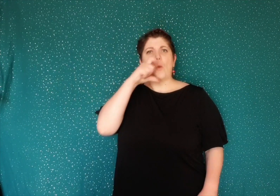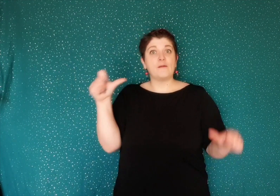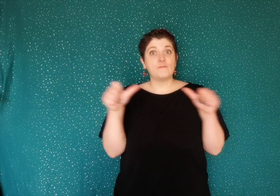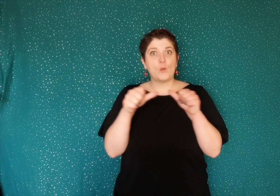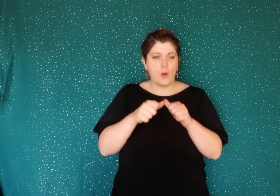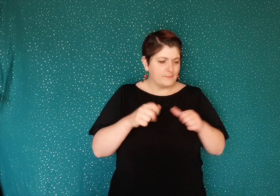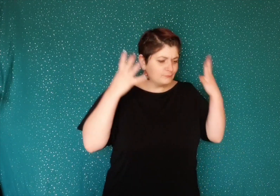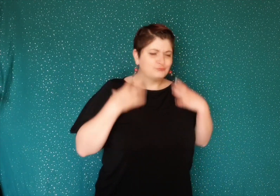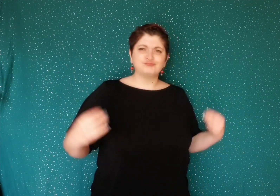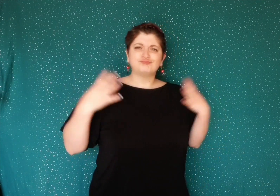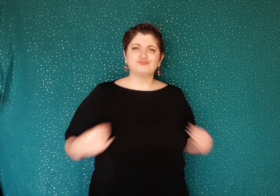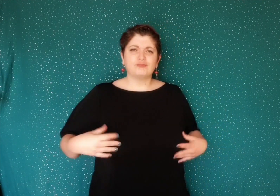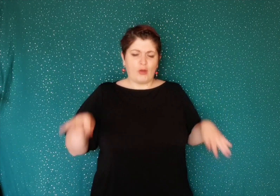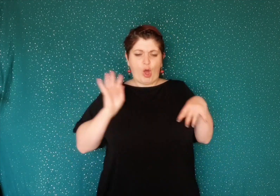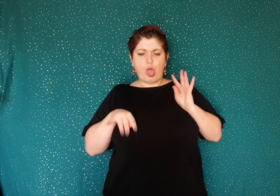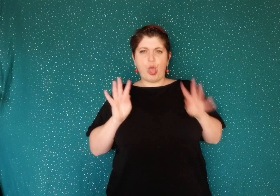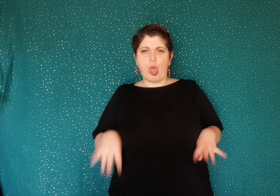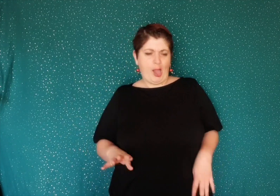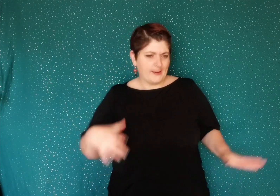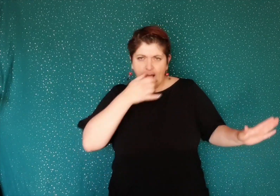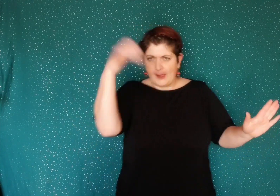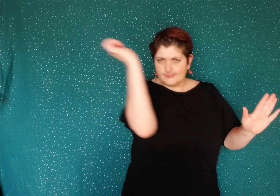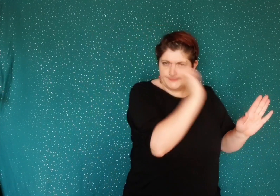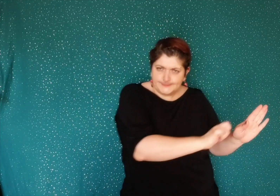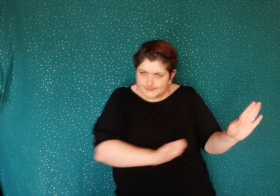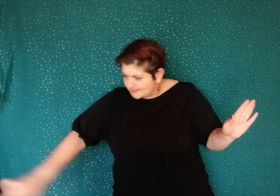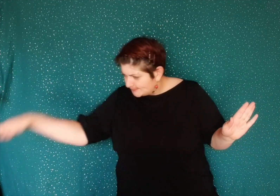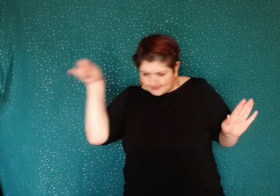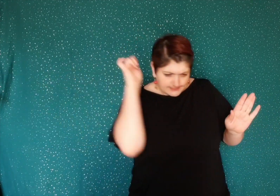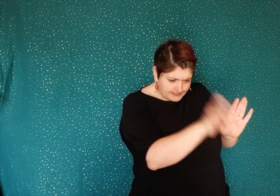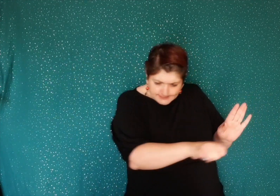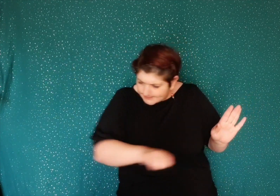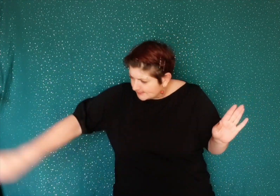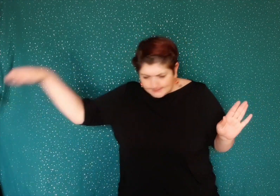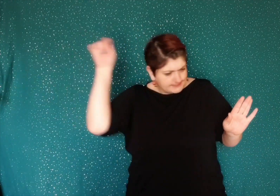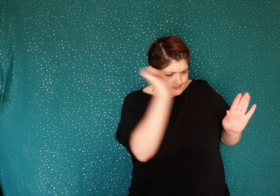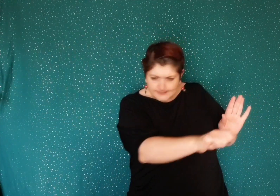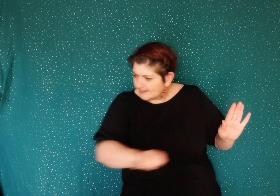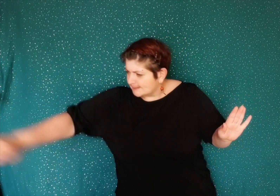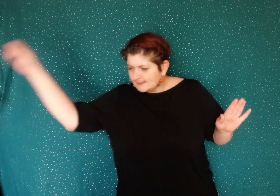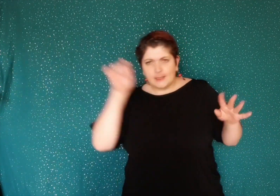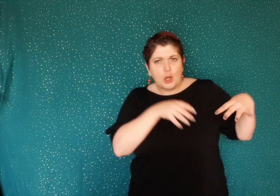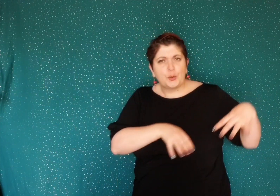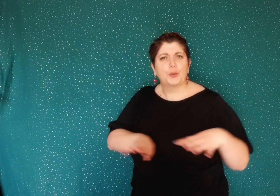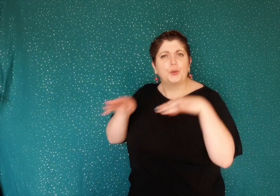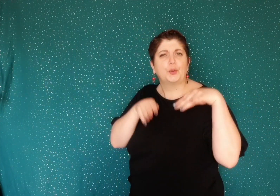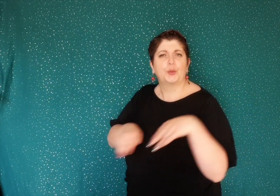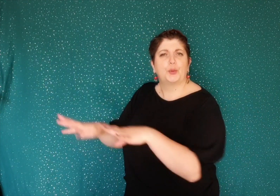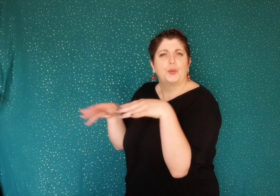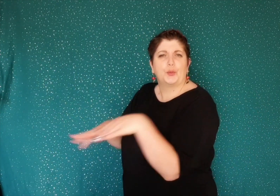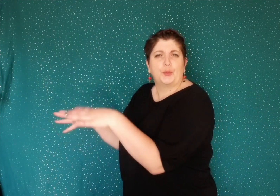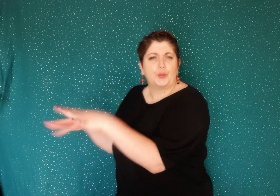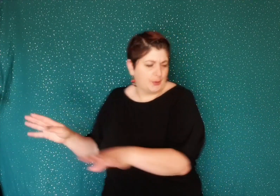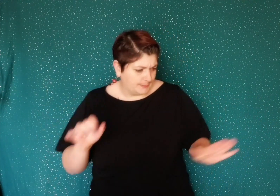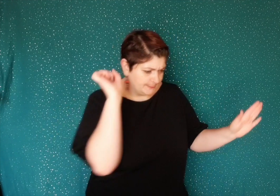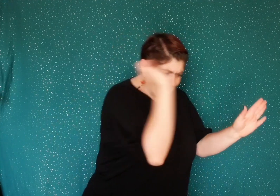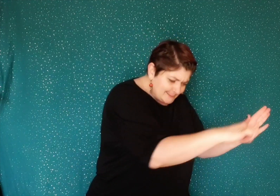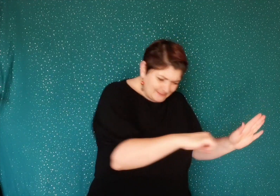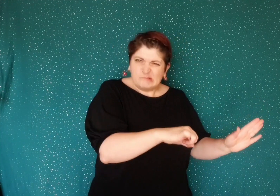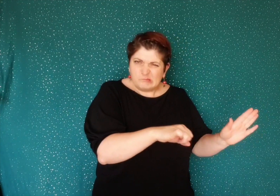Il brosse le renard dans le sens du poil il l'étrit des oreilles à la